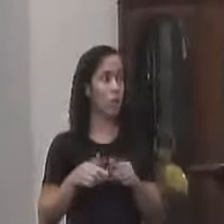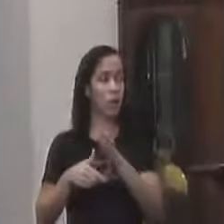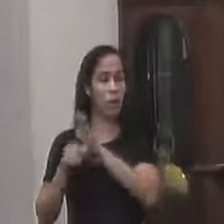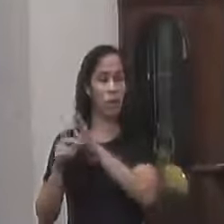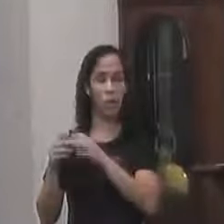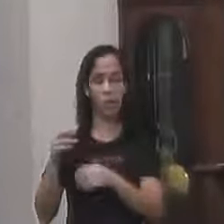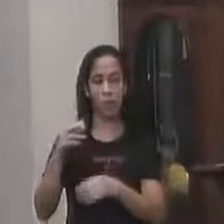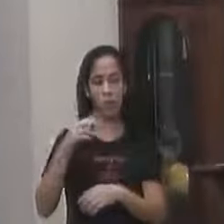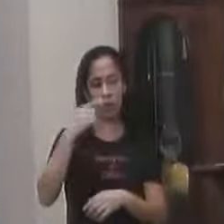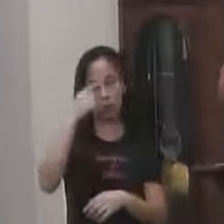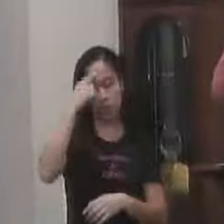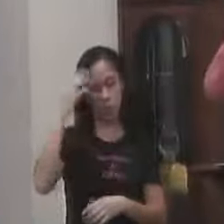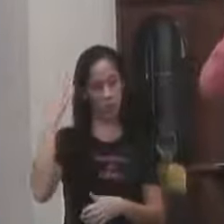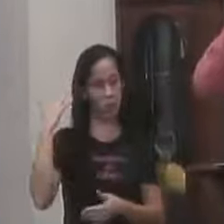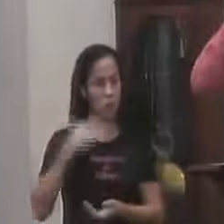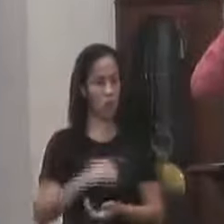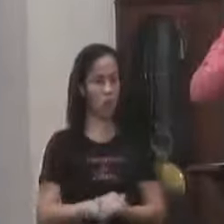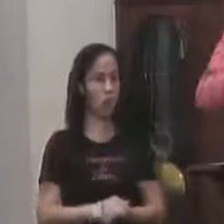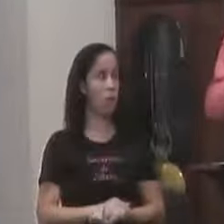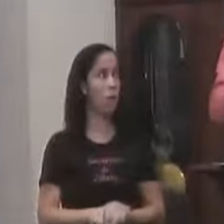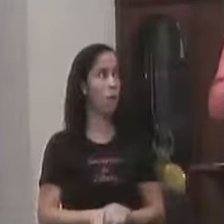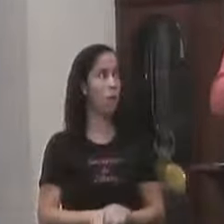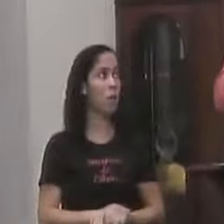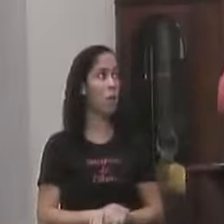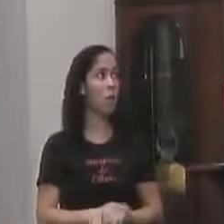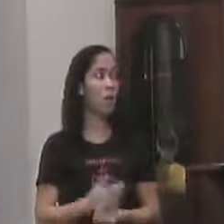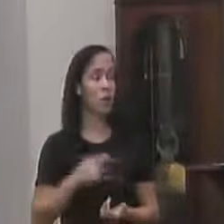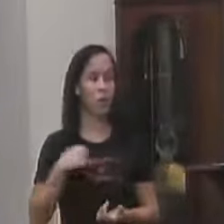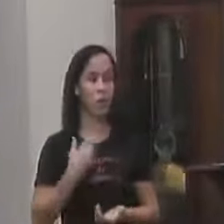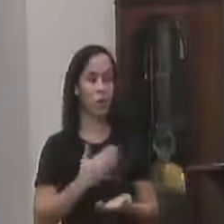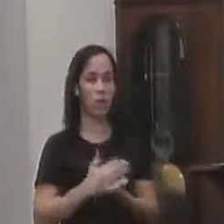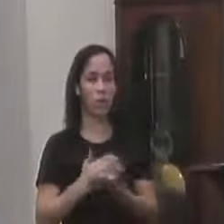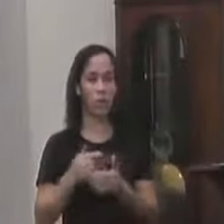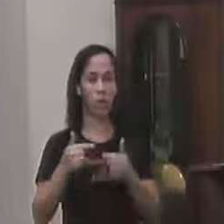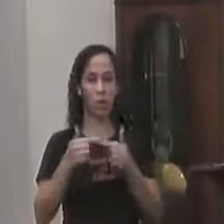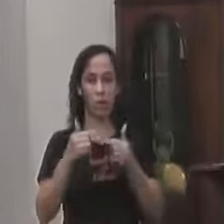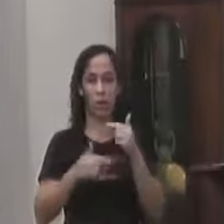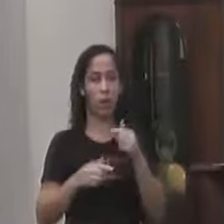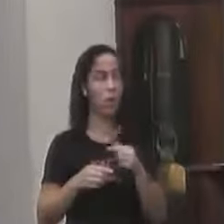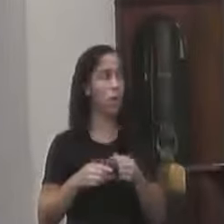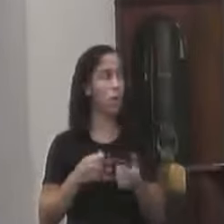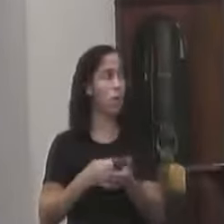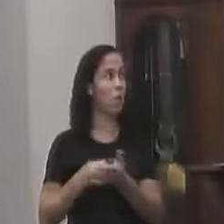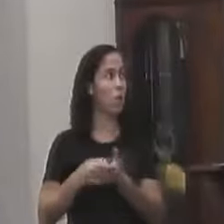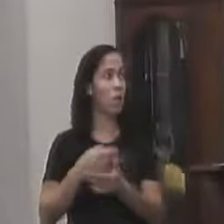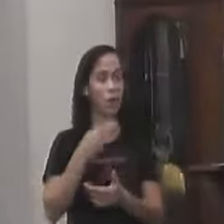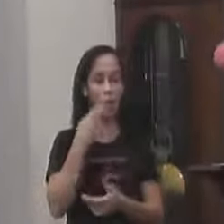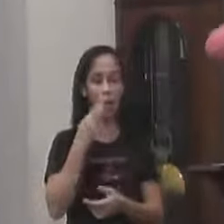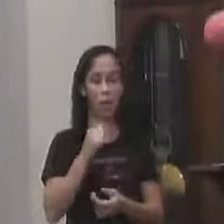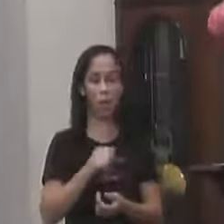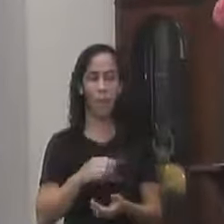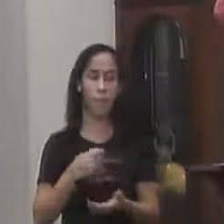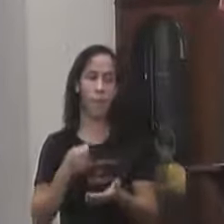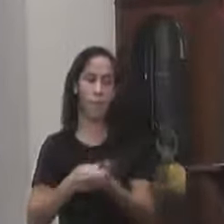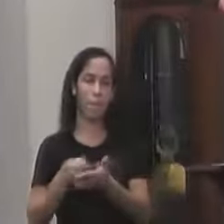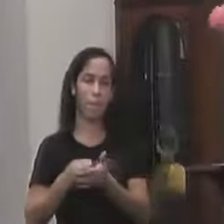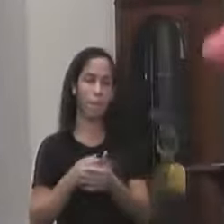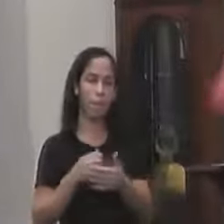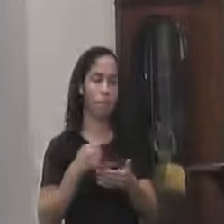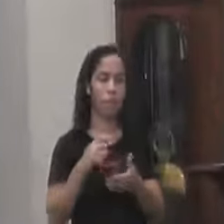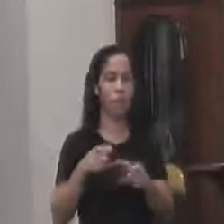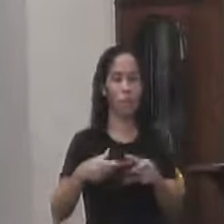última sessão Eu não pude ler A gente começou Essa discussão Sobre taxa de embarque Quero falar com você Cada